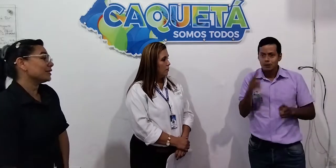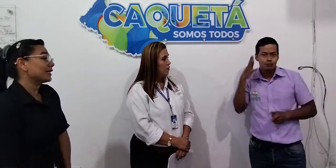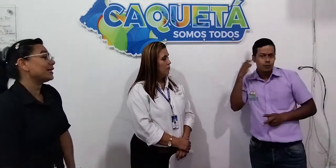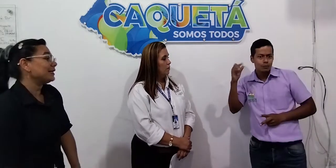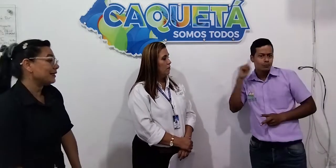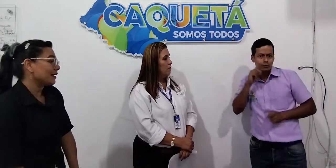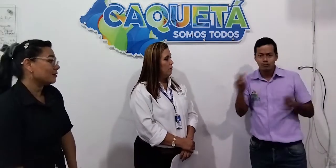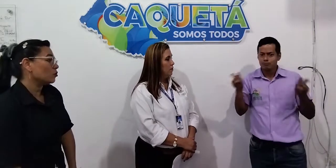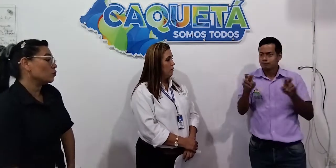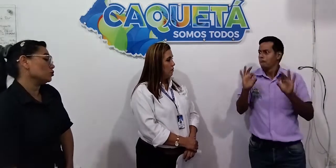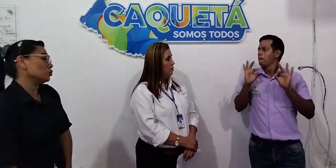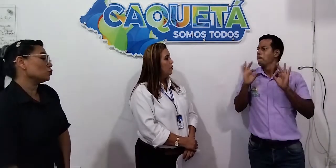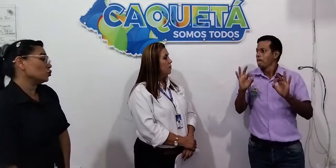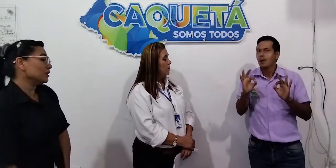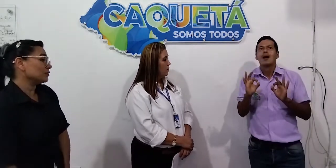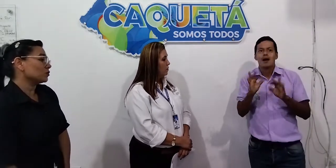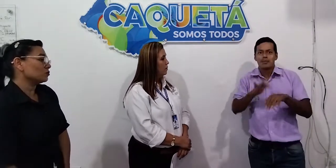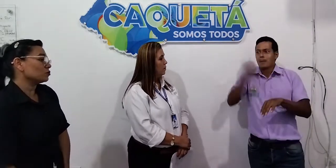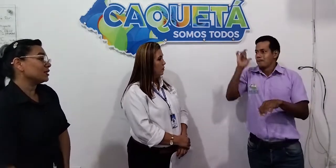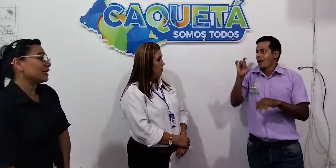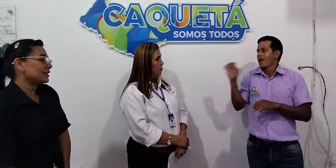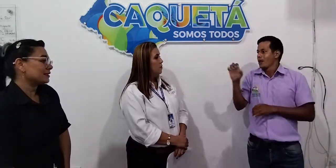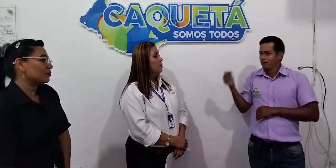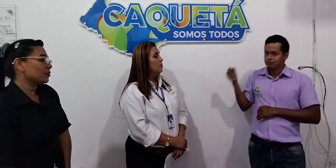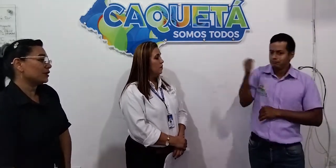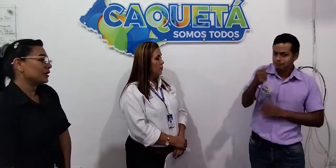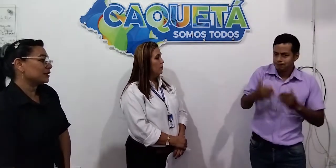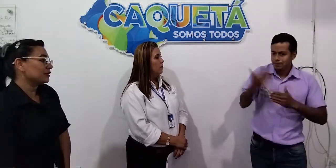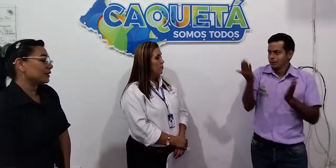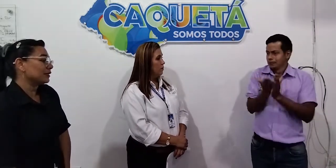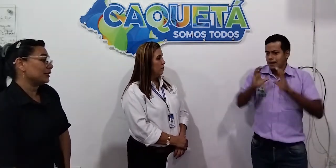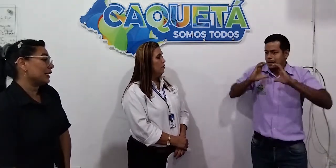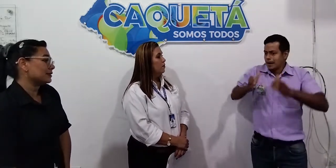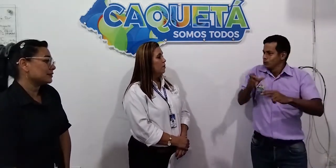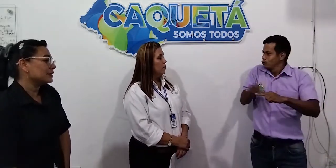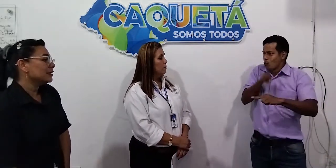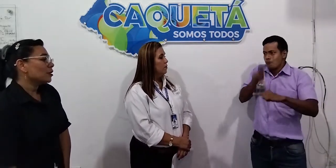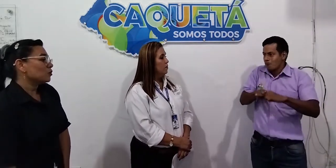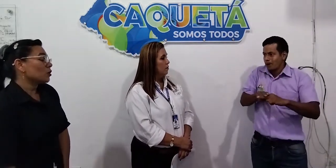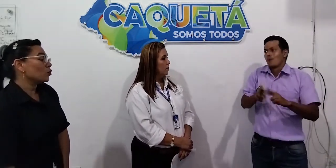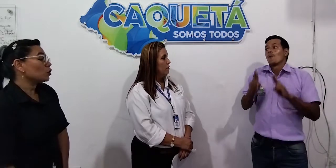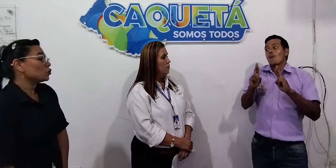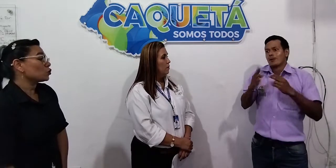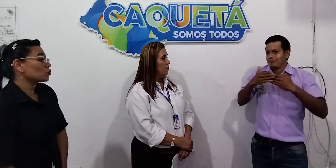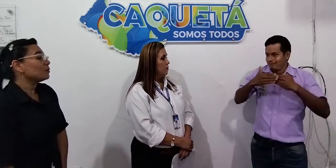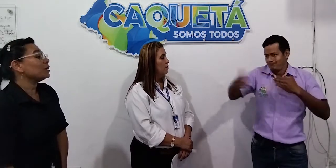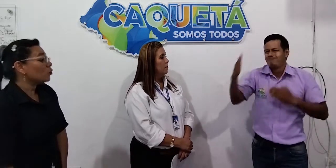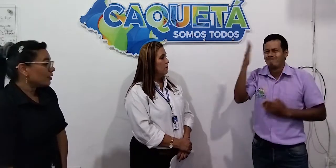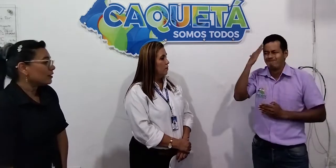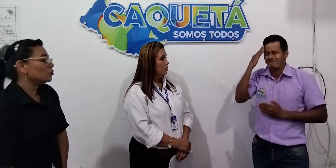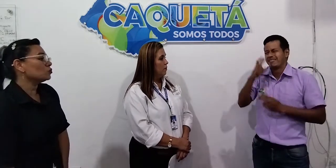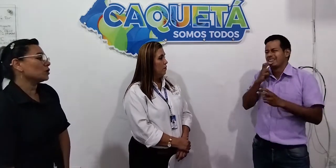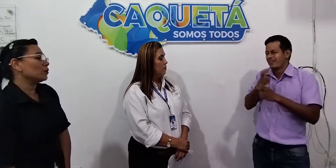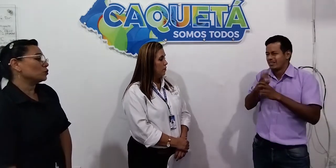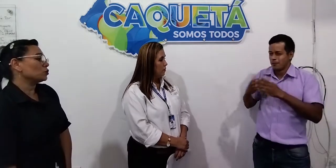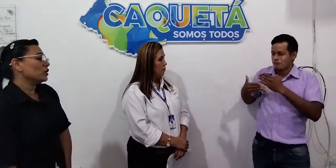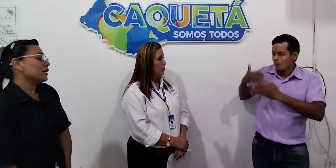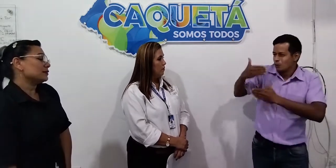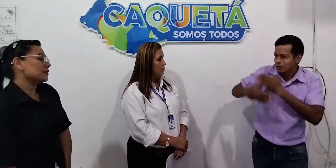tener la equidad como los niños oyentes cuando ellos ingresan el primer día de clases, pues que bueno que los otros también cuenten con sus apoyos, en este